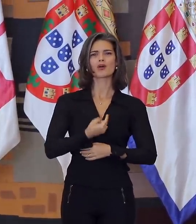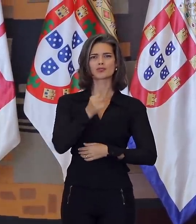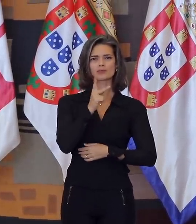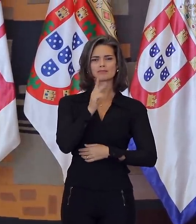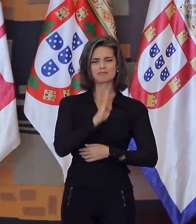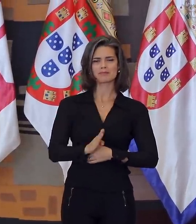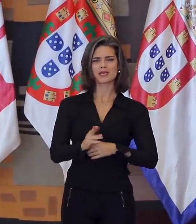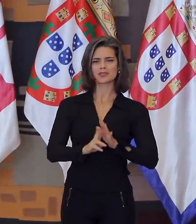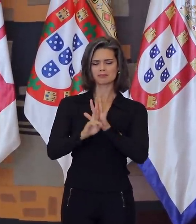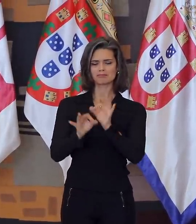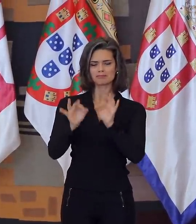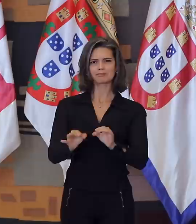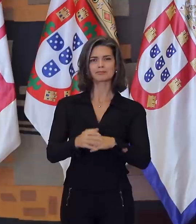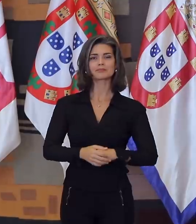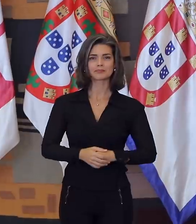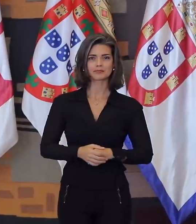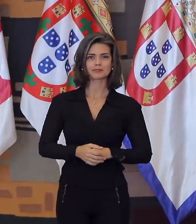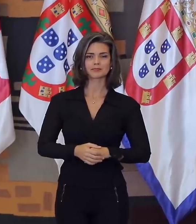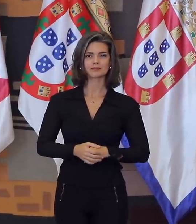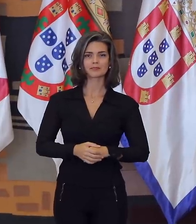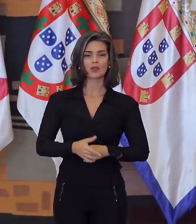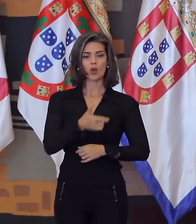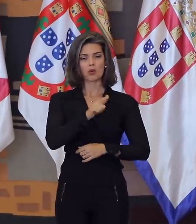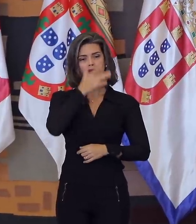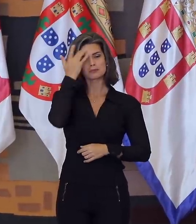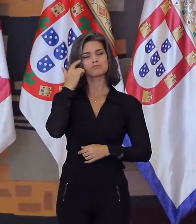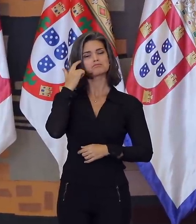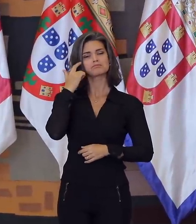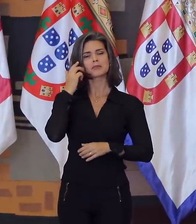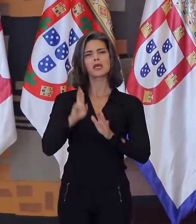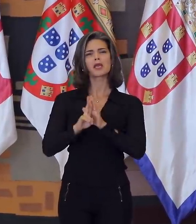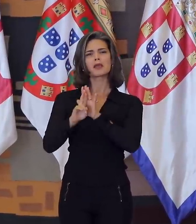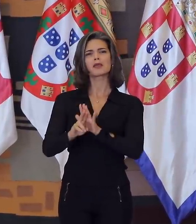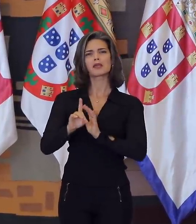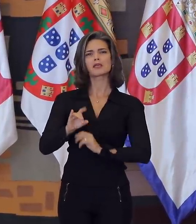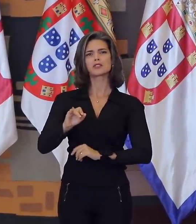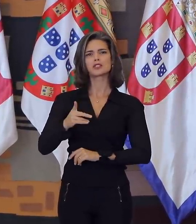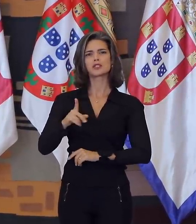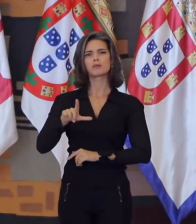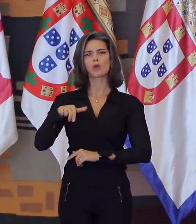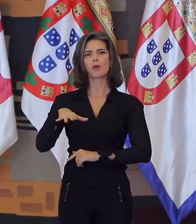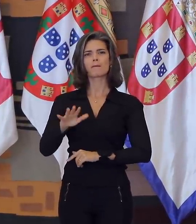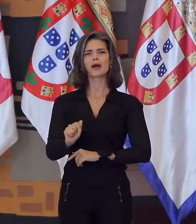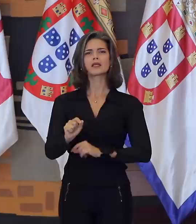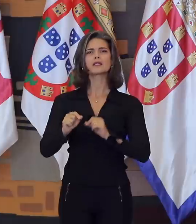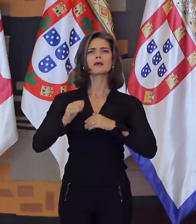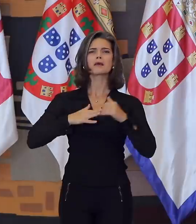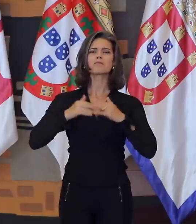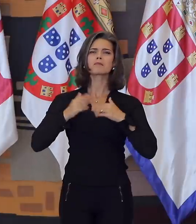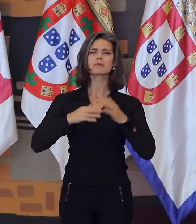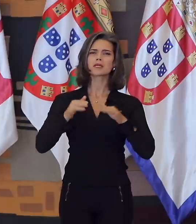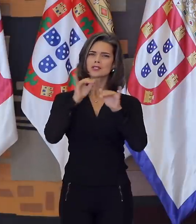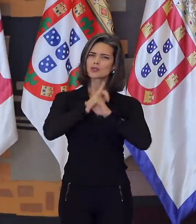nossos valores como nação. Para outros tantos, trata-se de ter a capacidade de informar com exatidão